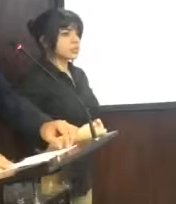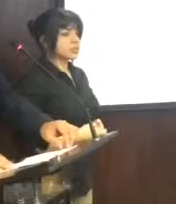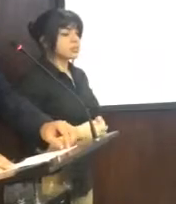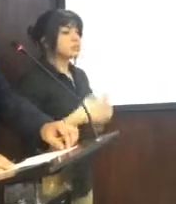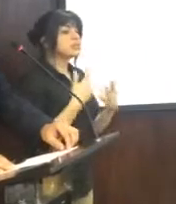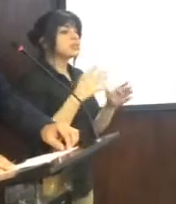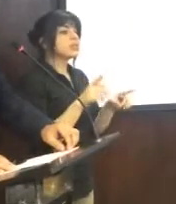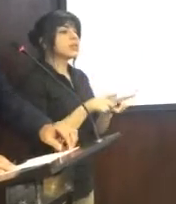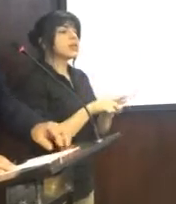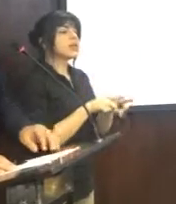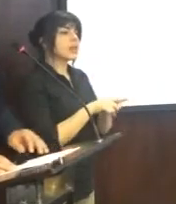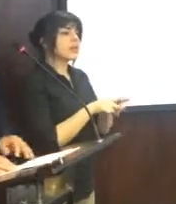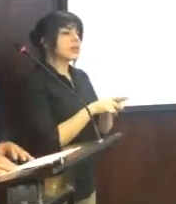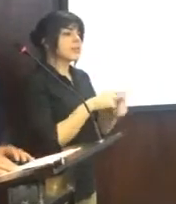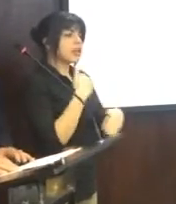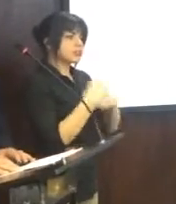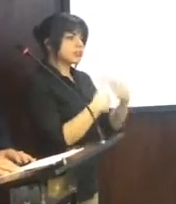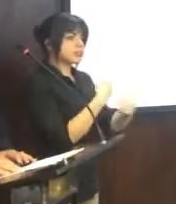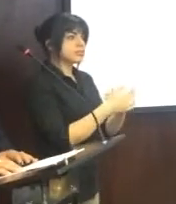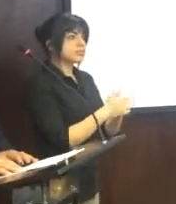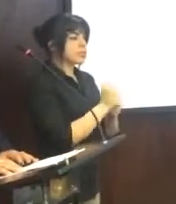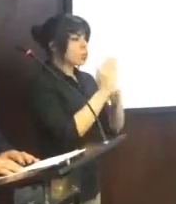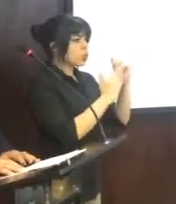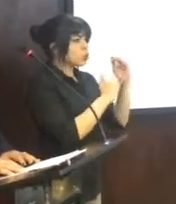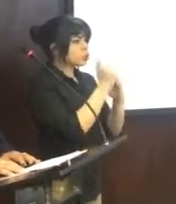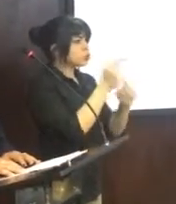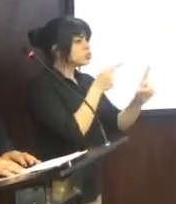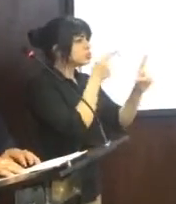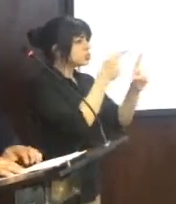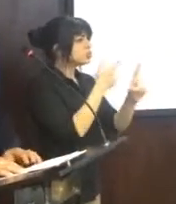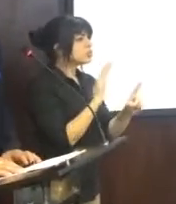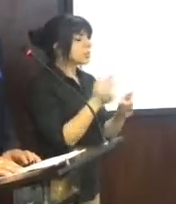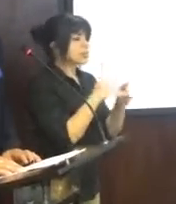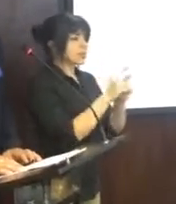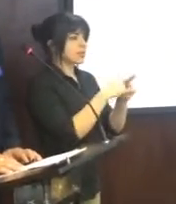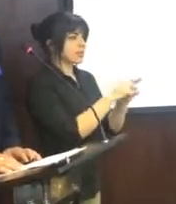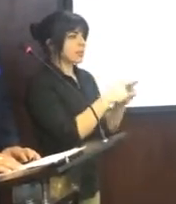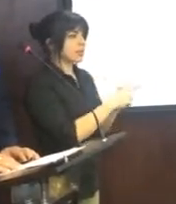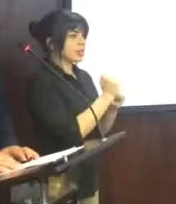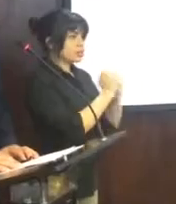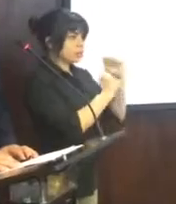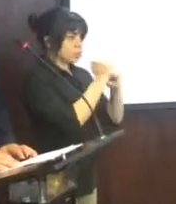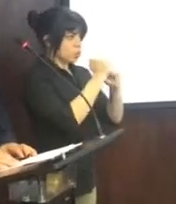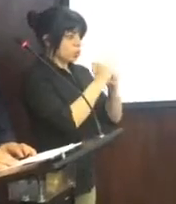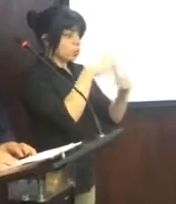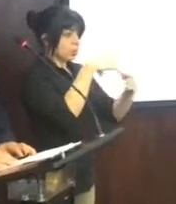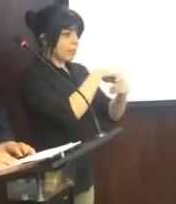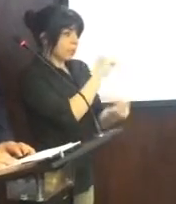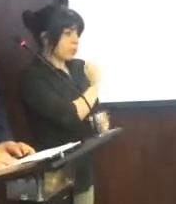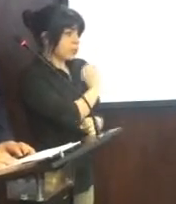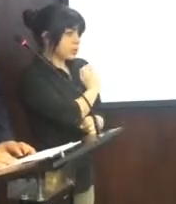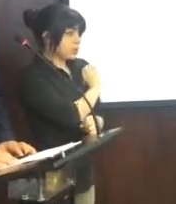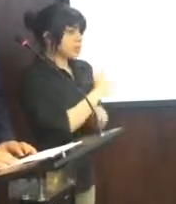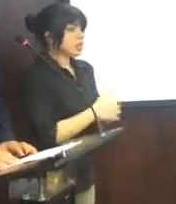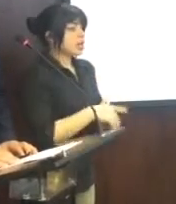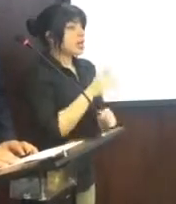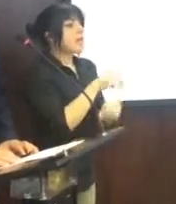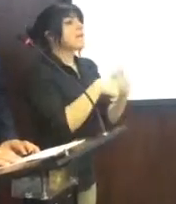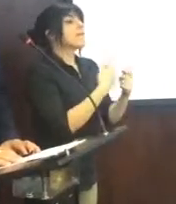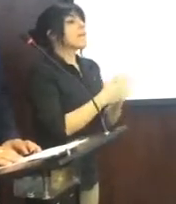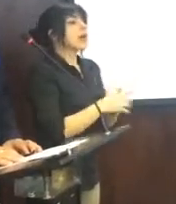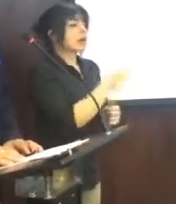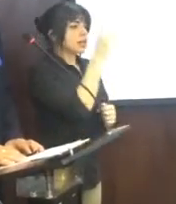Se ha ejercitado también la construcción de varias estructuras policiales que van a